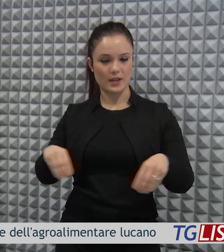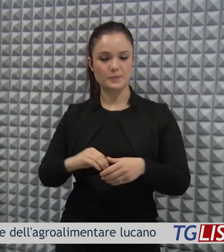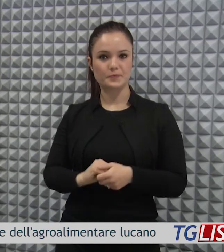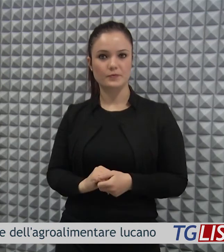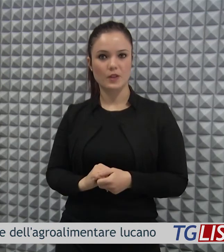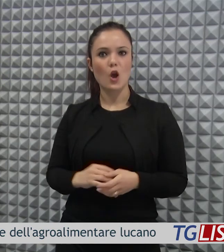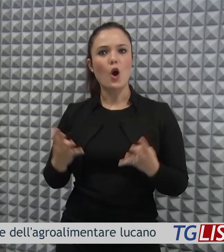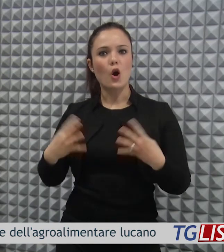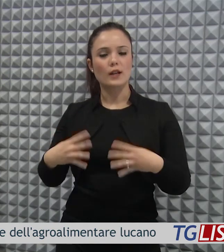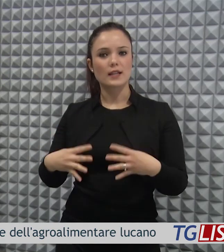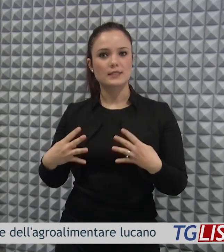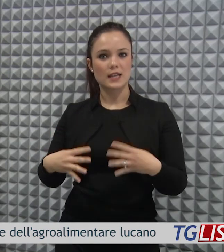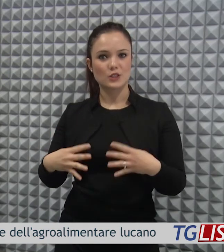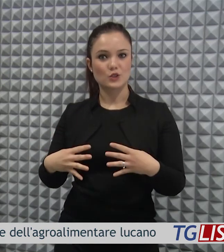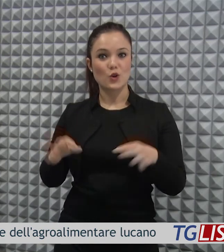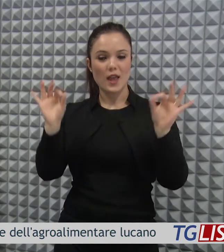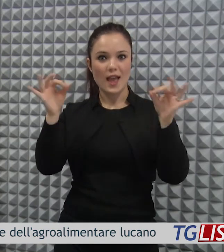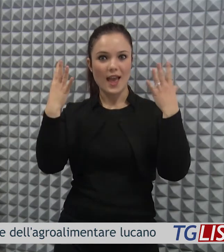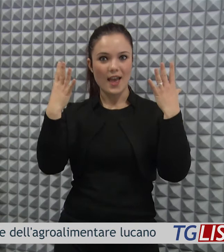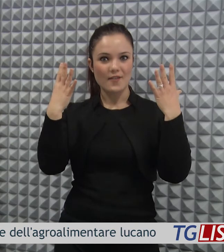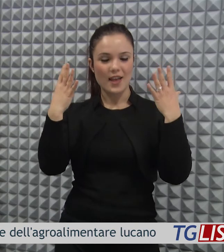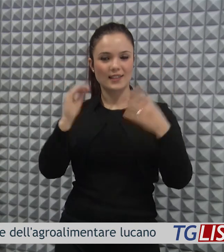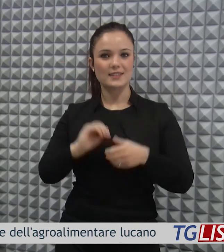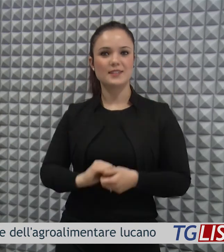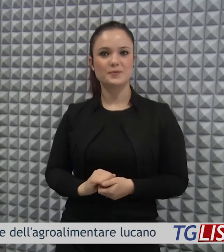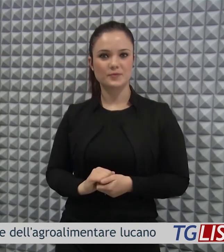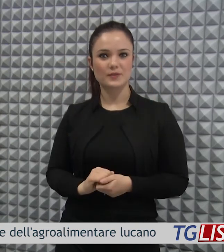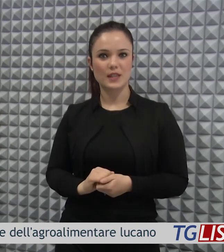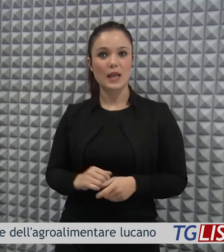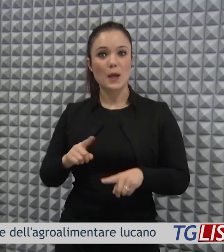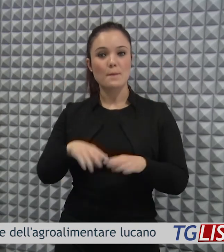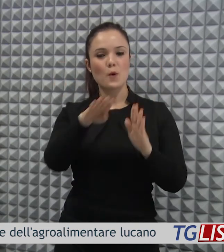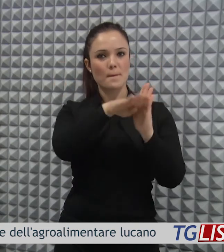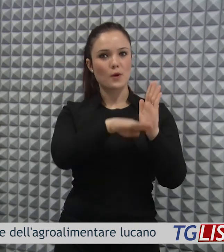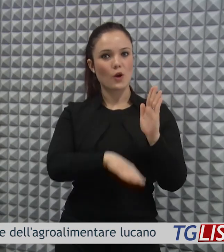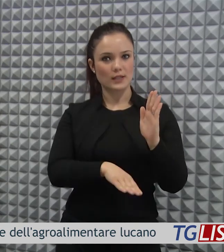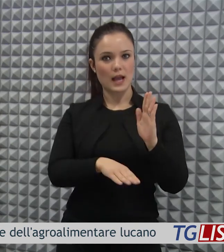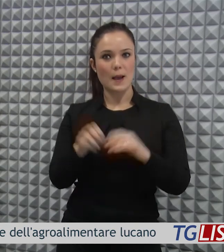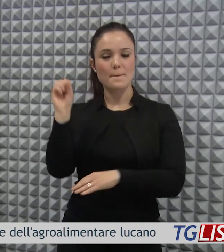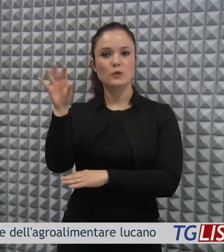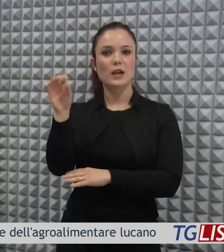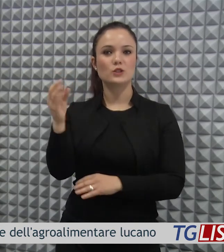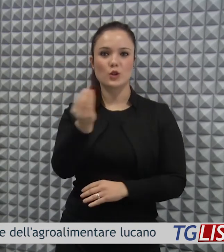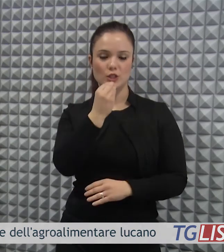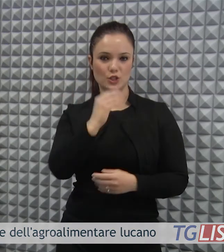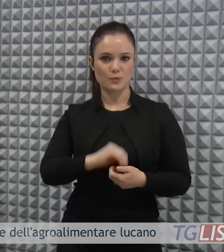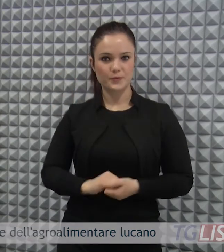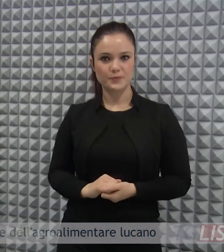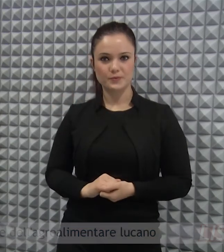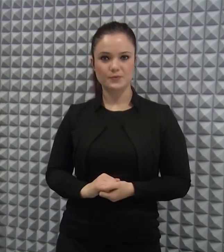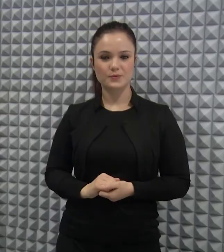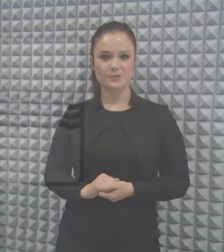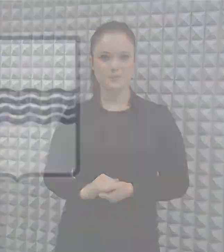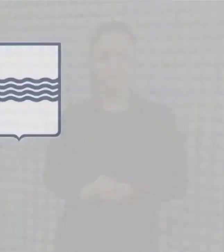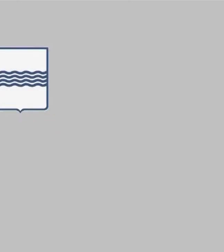fiere, organizzazione di eventi dedicati e programmi di educazione alimentare.